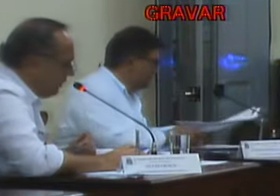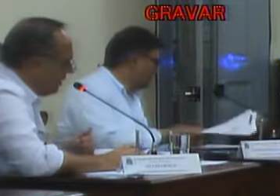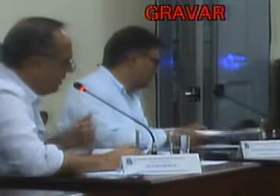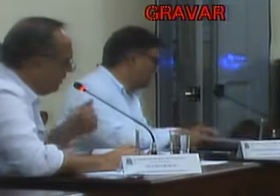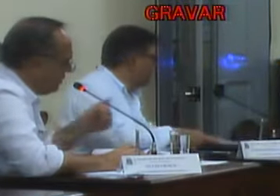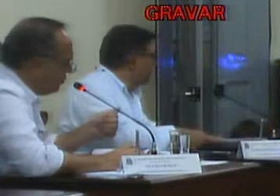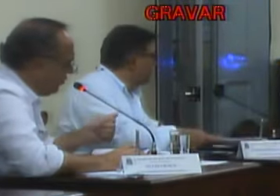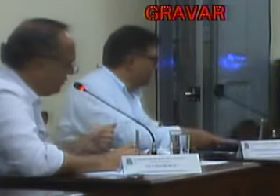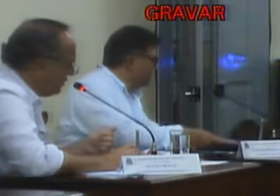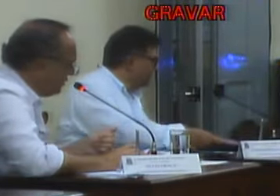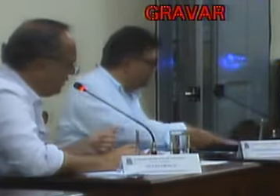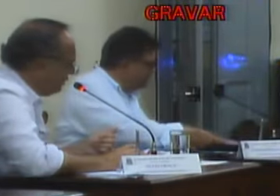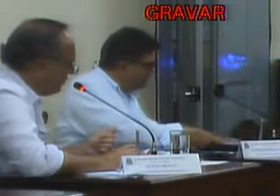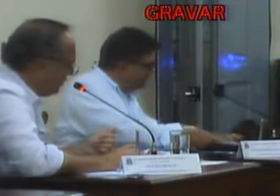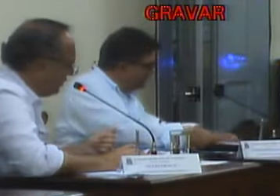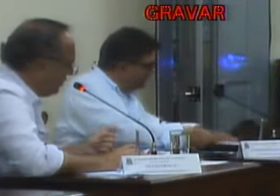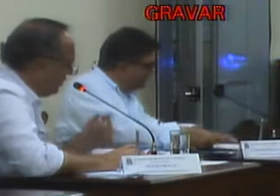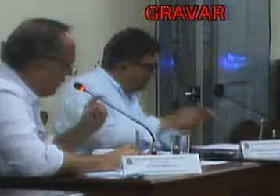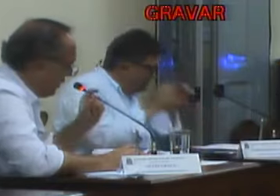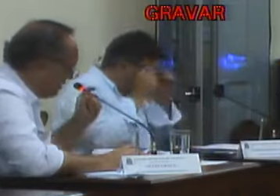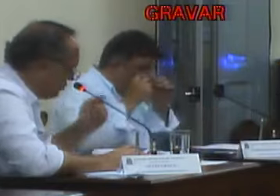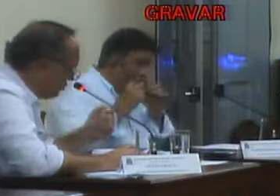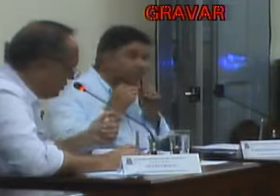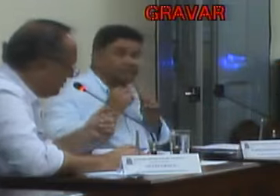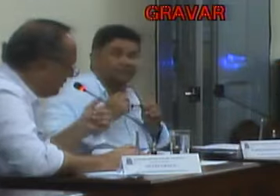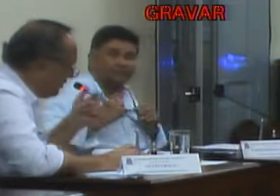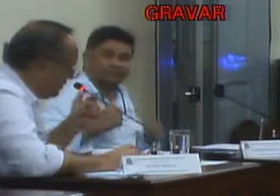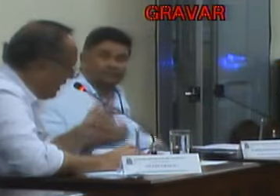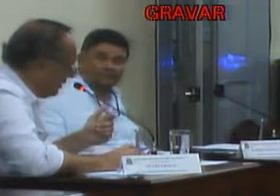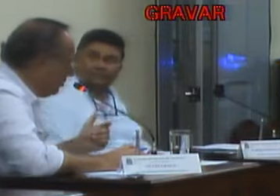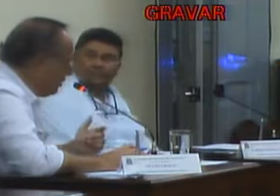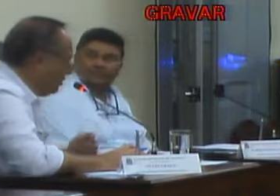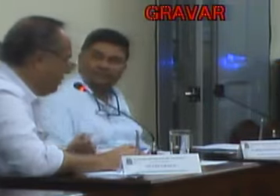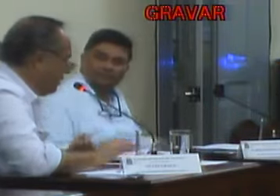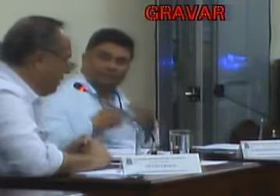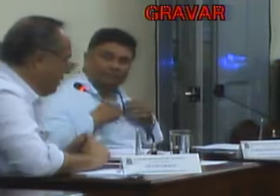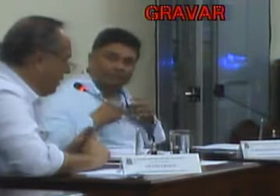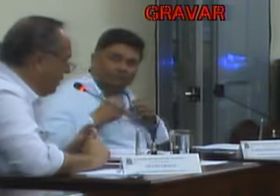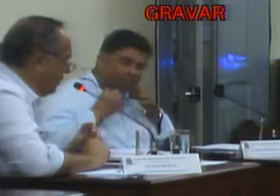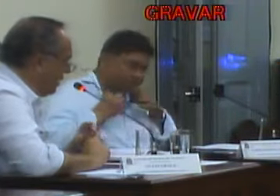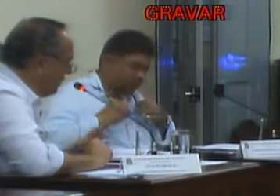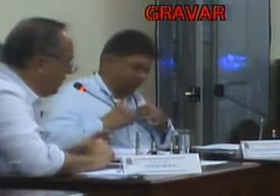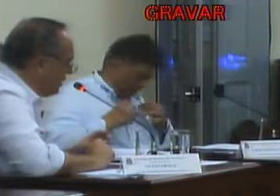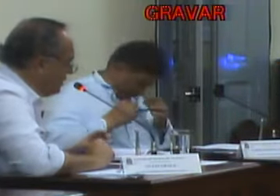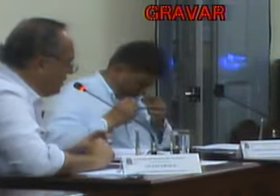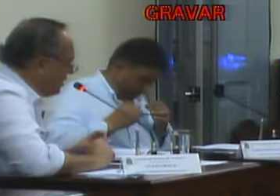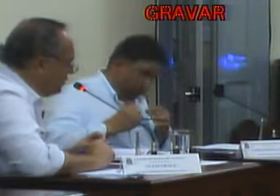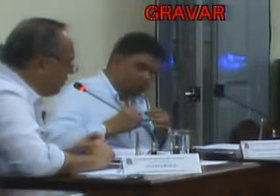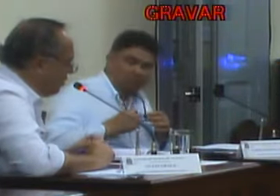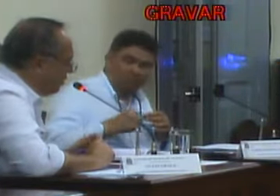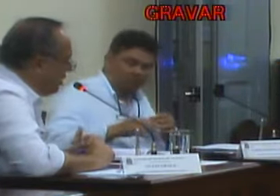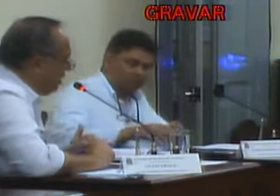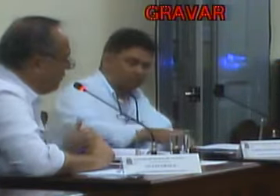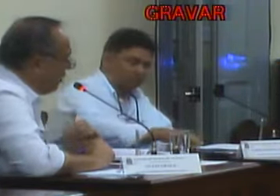aceitarem, depois a gente oficializava, entendeu? Uma questão de data retroativa. É para a Liga Valenciana de Desporto e para a